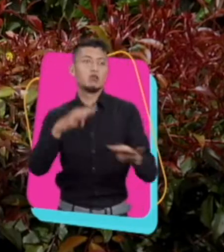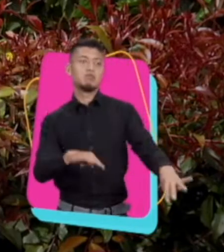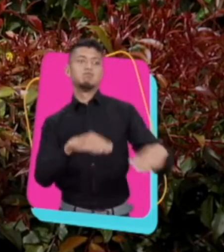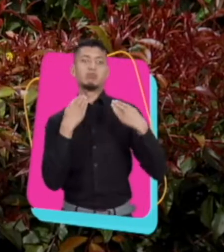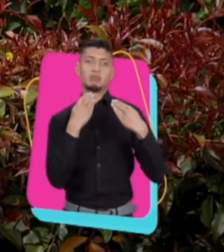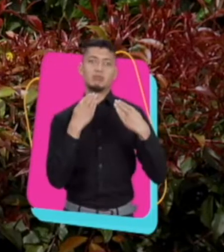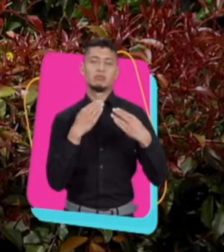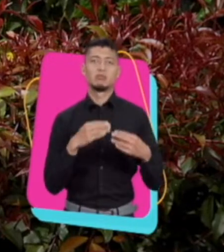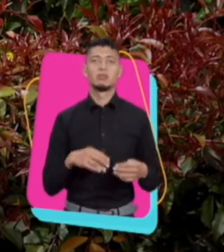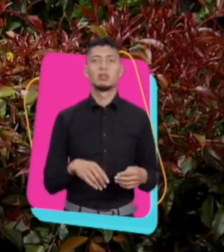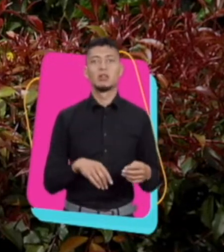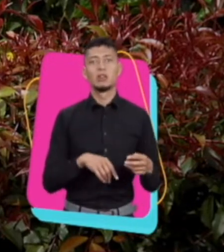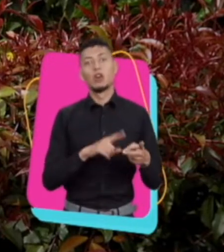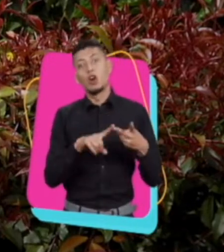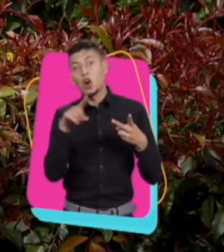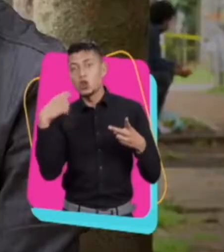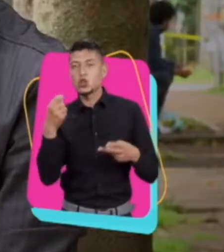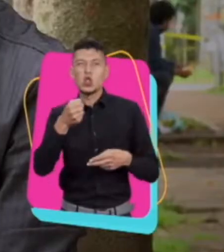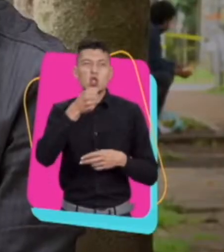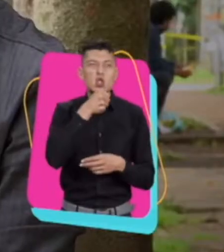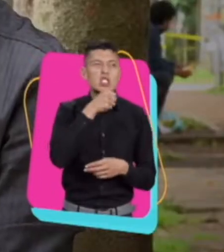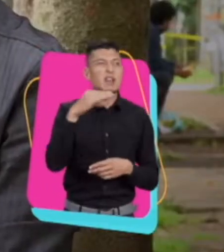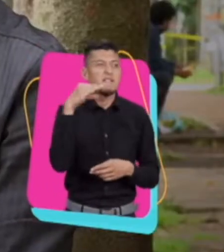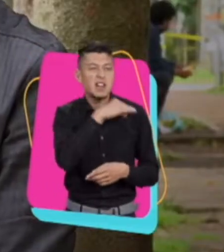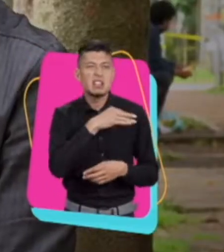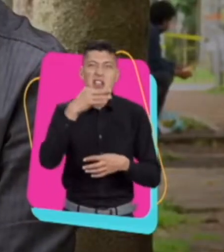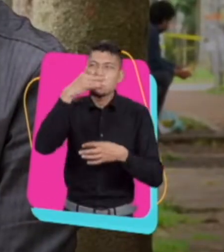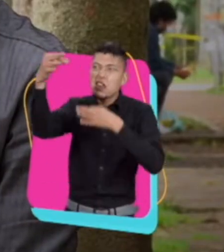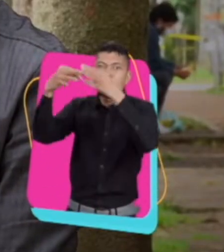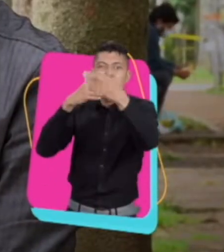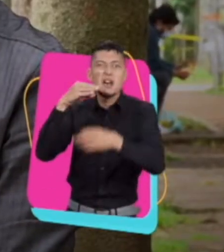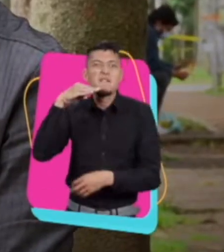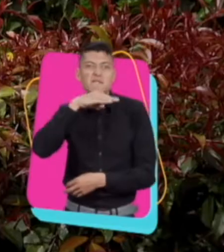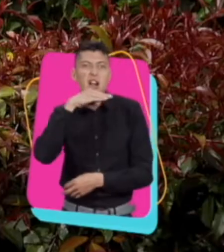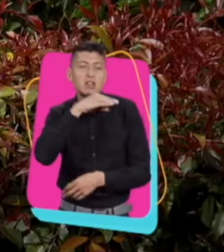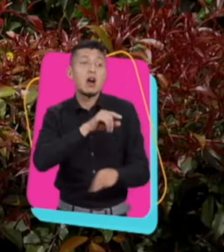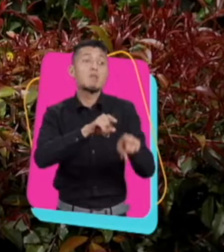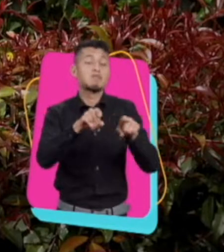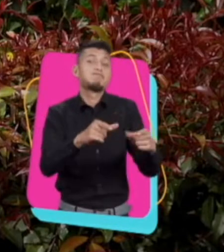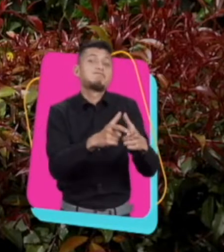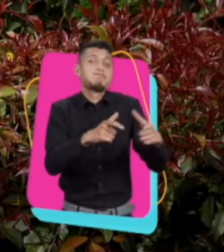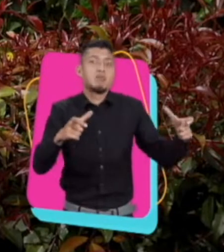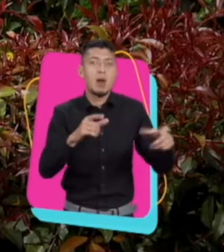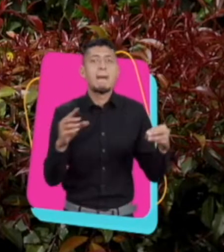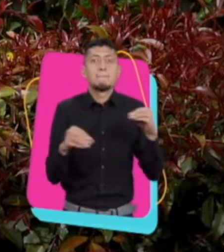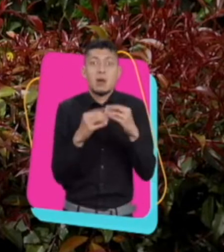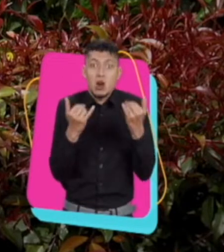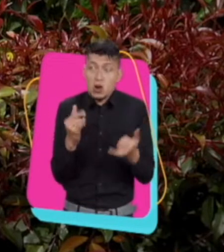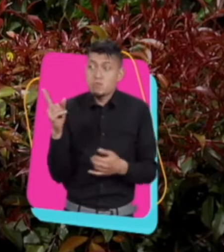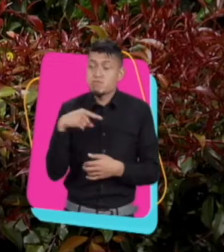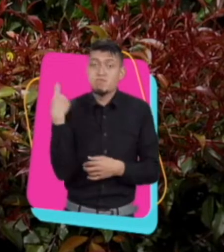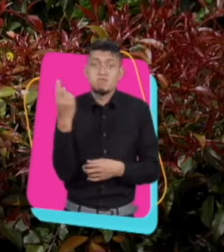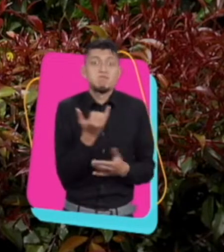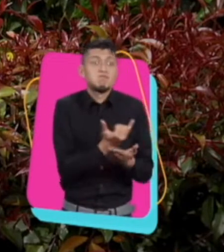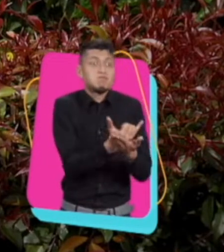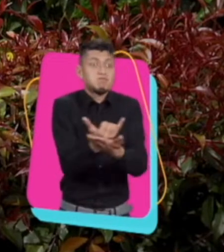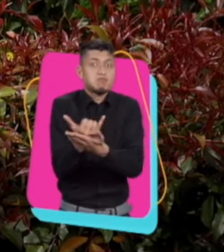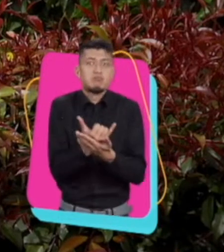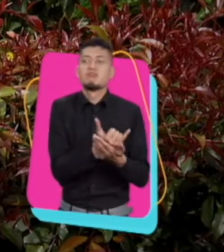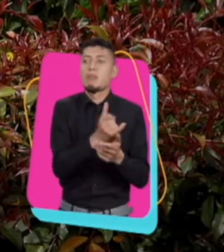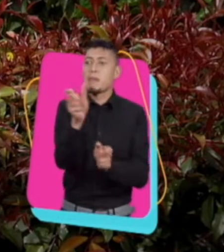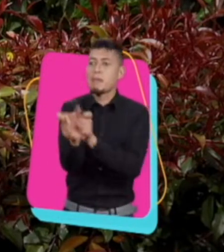uno u otro político. Y con noticias falsas, con denuncias falsas se han vuelto muy populares y hoy en día